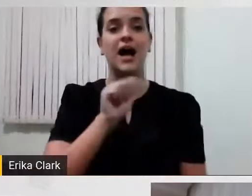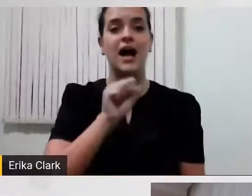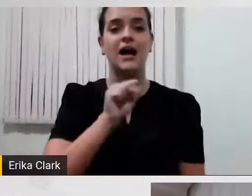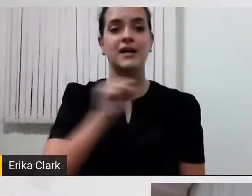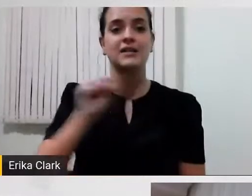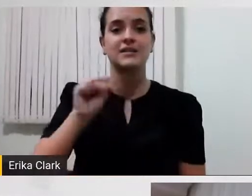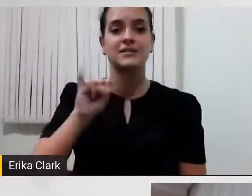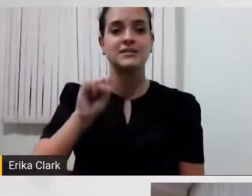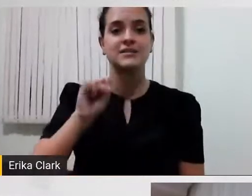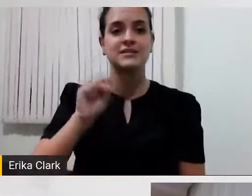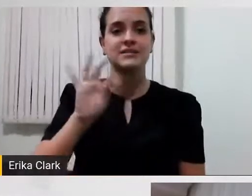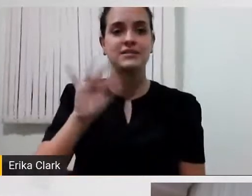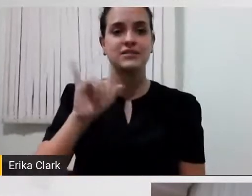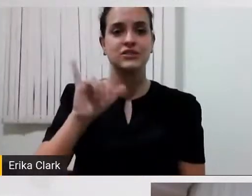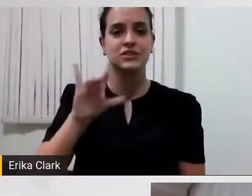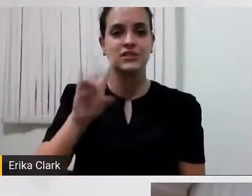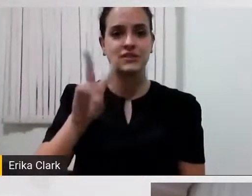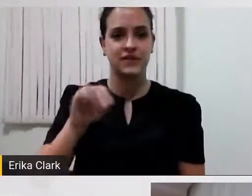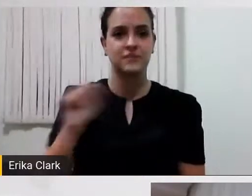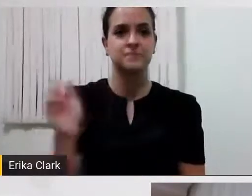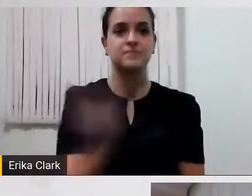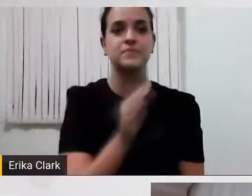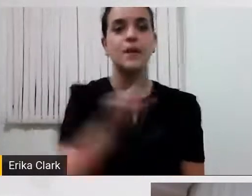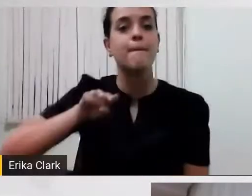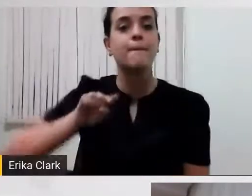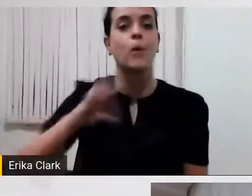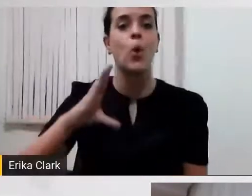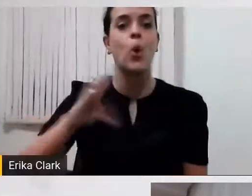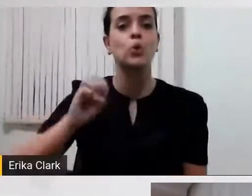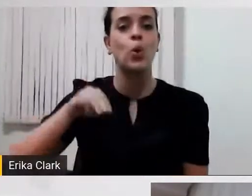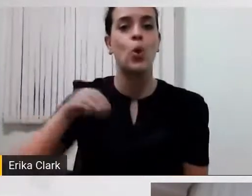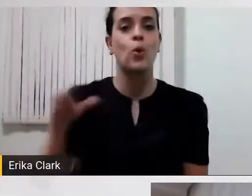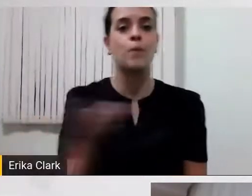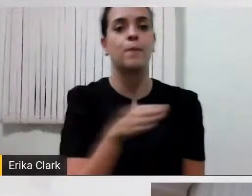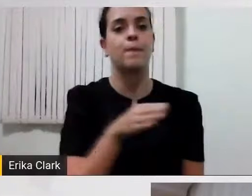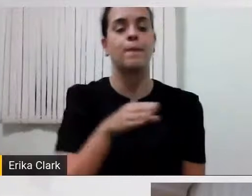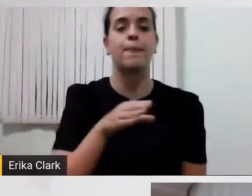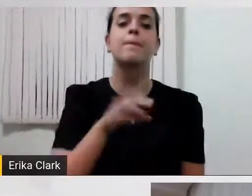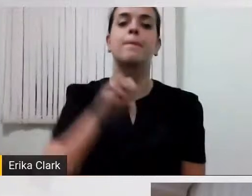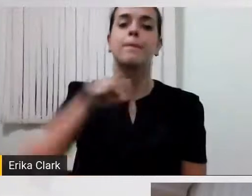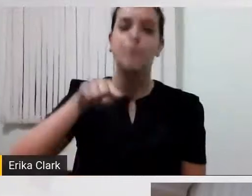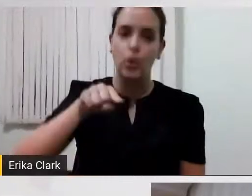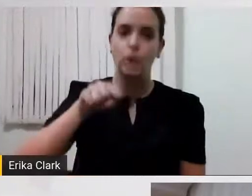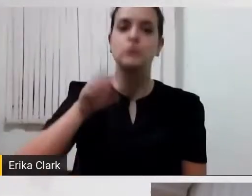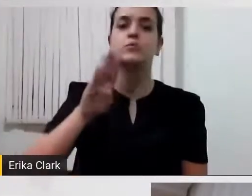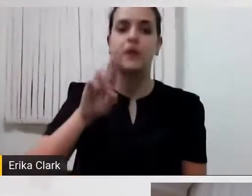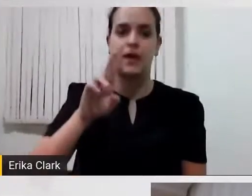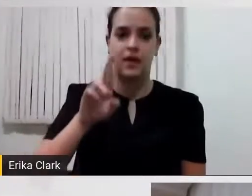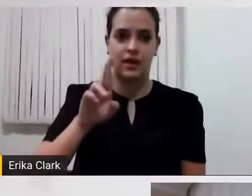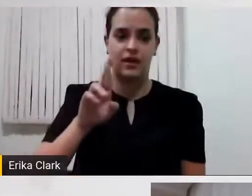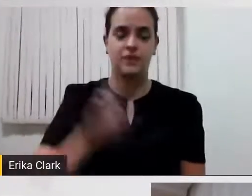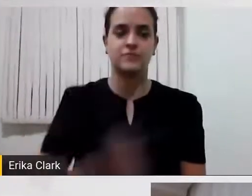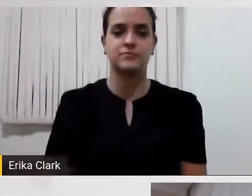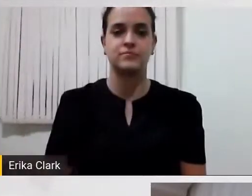e entrar em contato? Claro. É www.assistiva.com